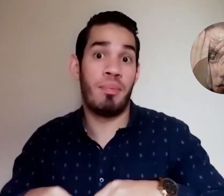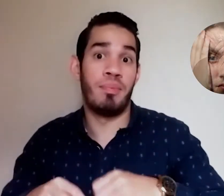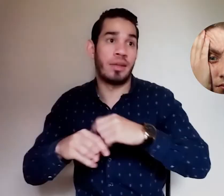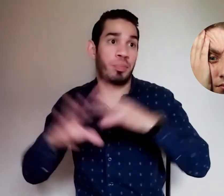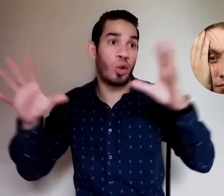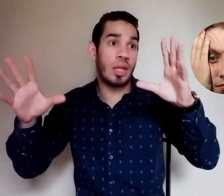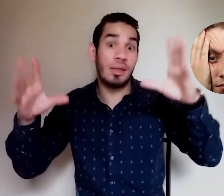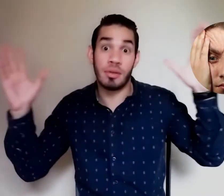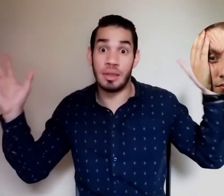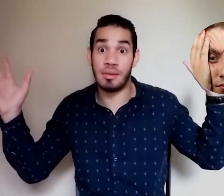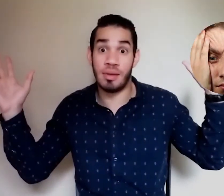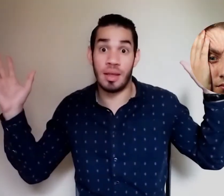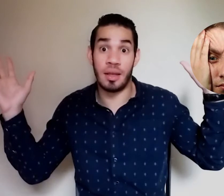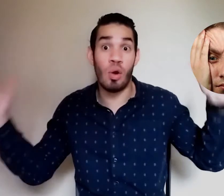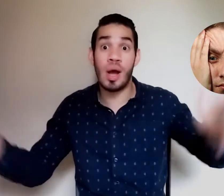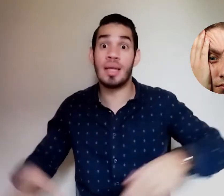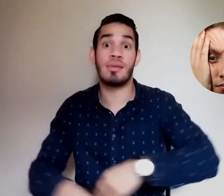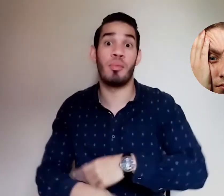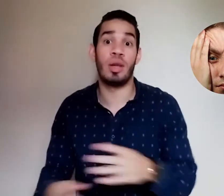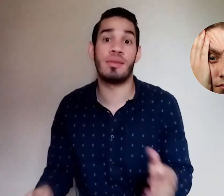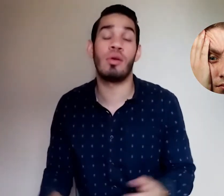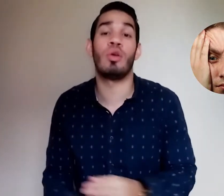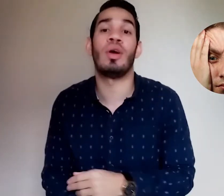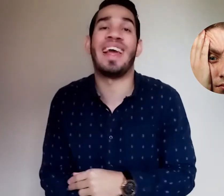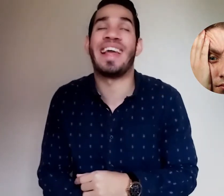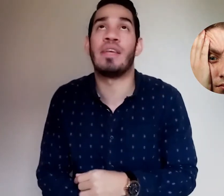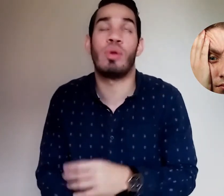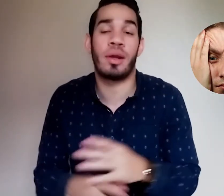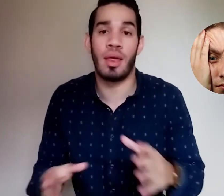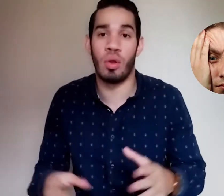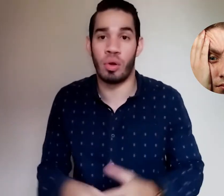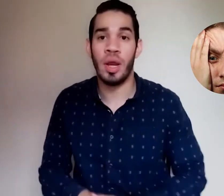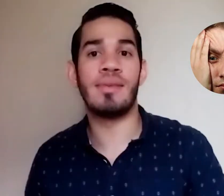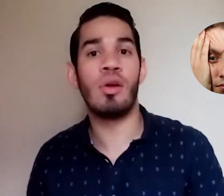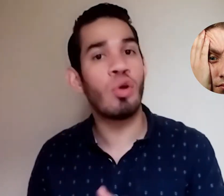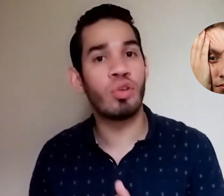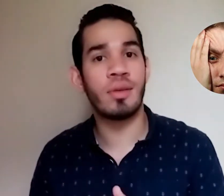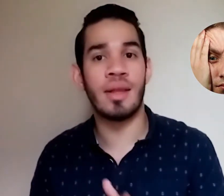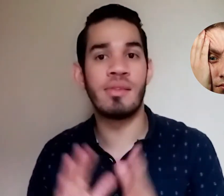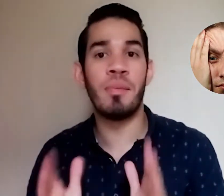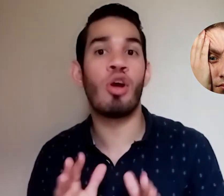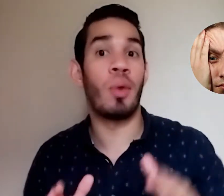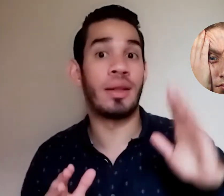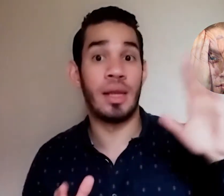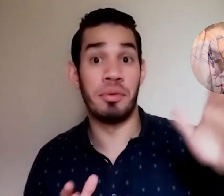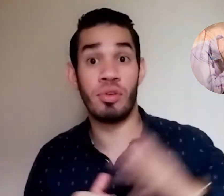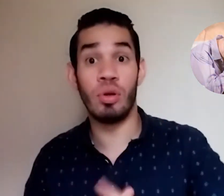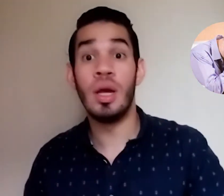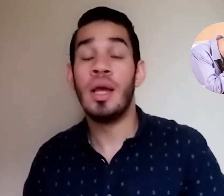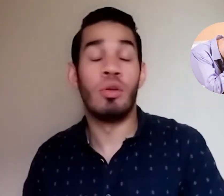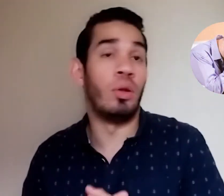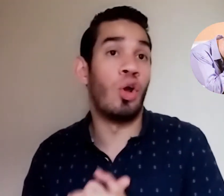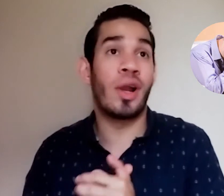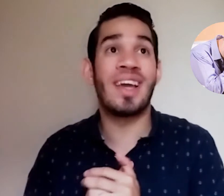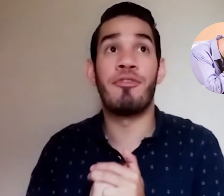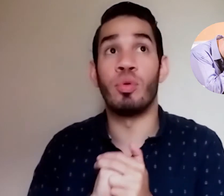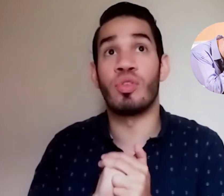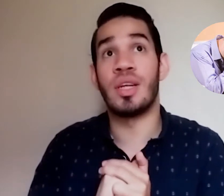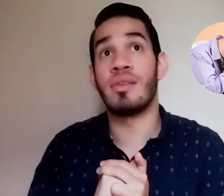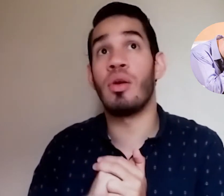explotan y se enojan y se molestan con lo que hay a su alrededor así con cosas tan simples como la televisión logran frustrarse